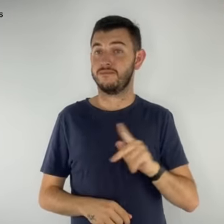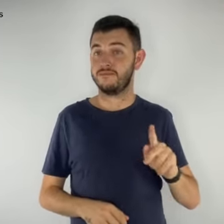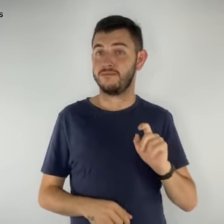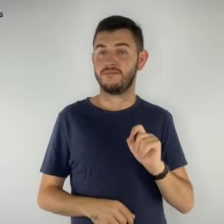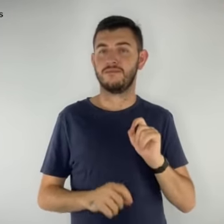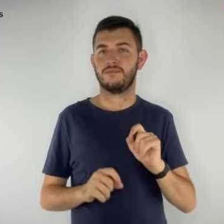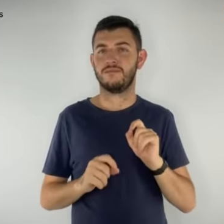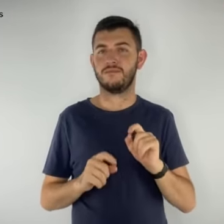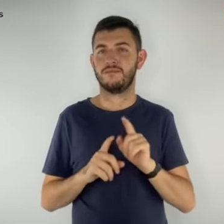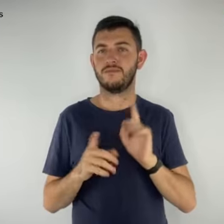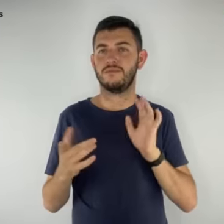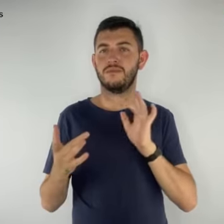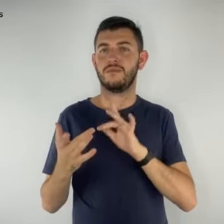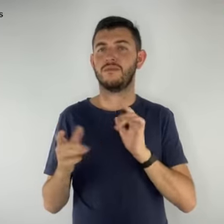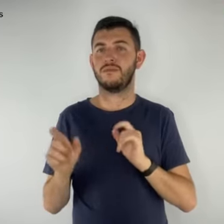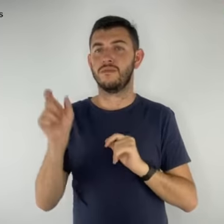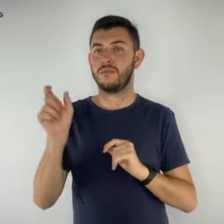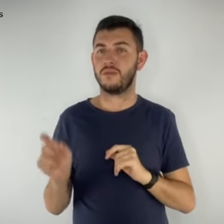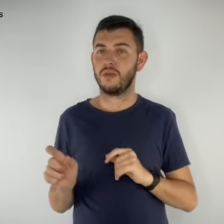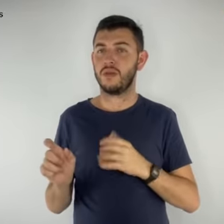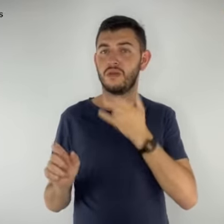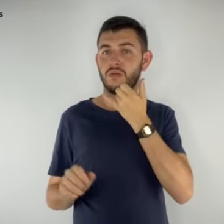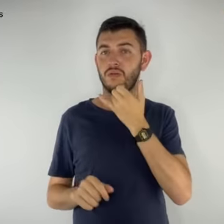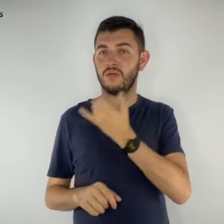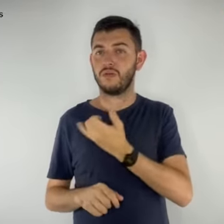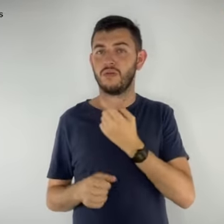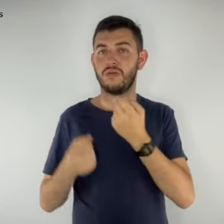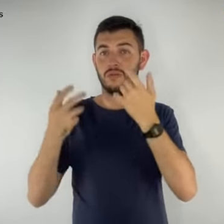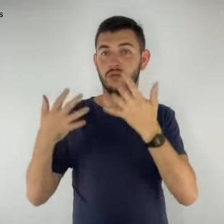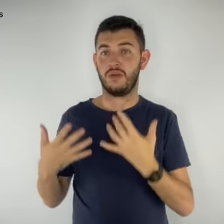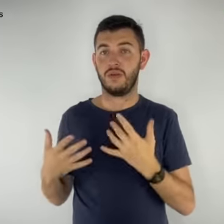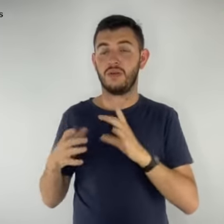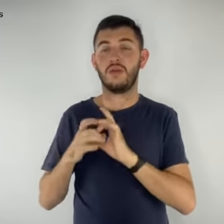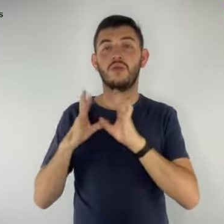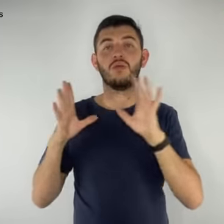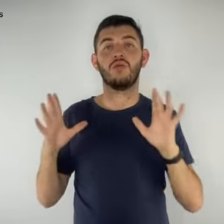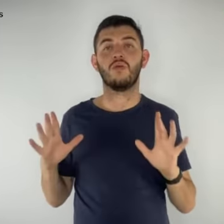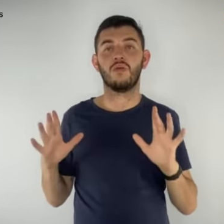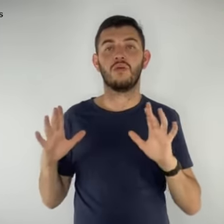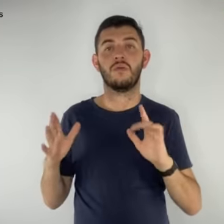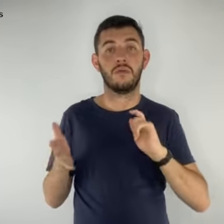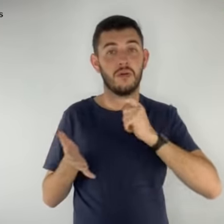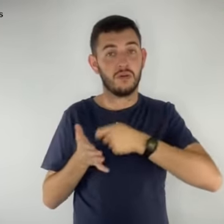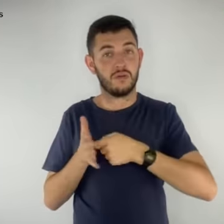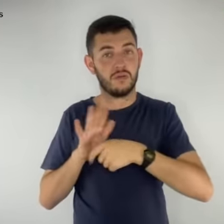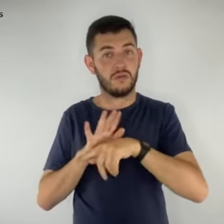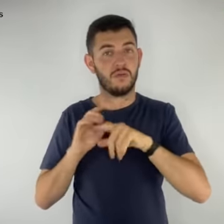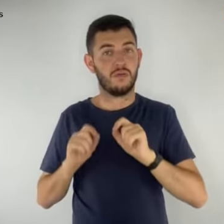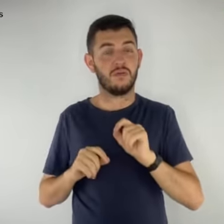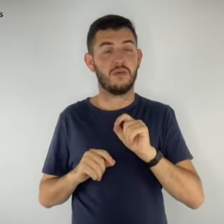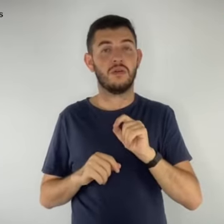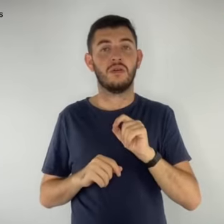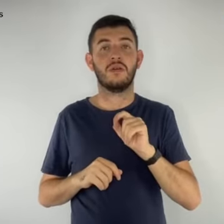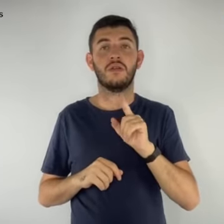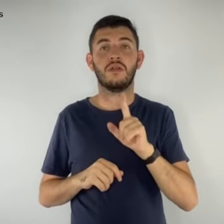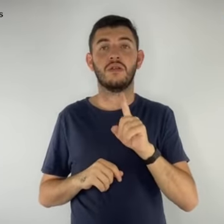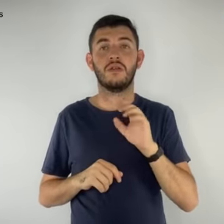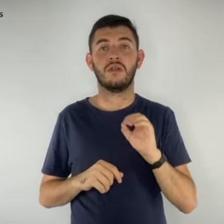professor foi contatado e informado que havia sido autorizado o pagamento de R 108